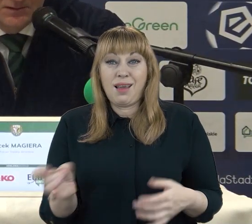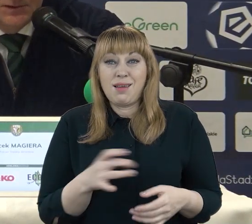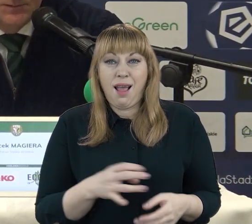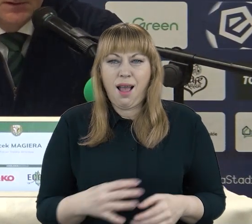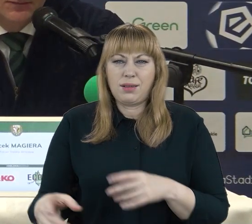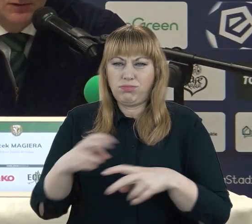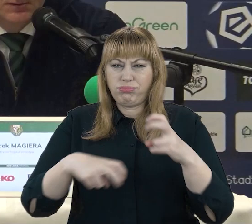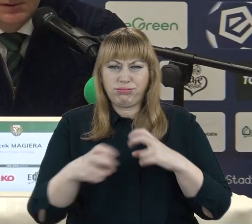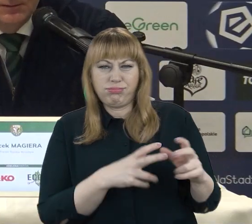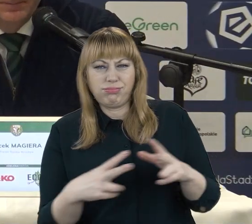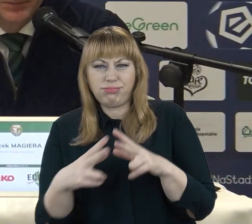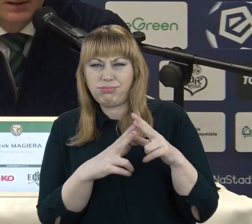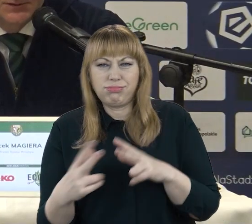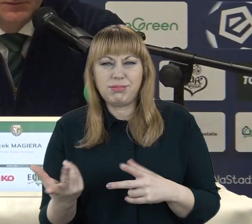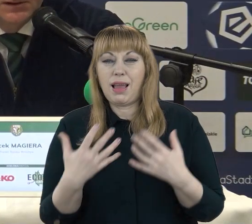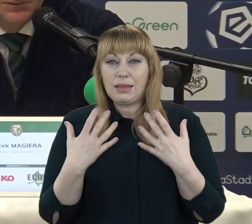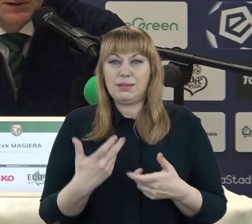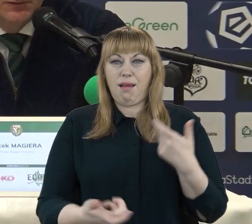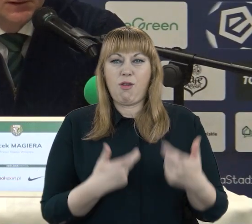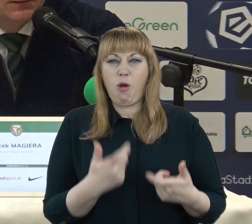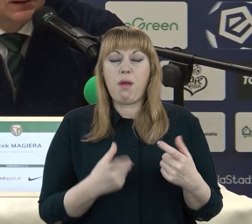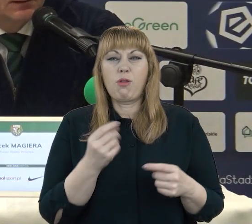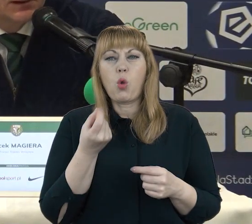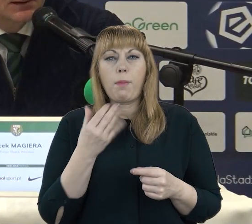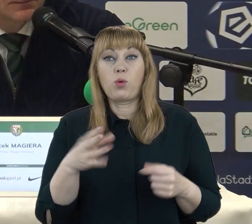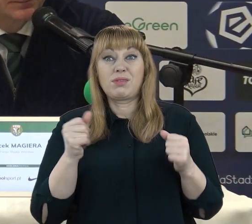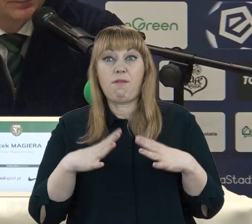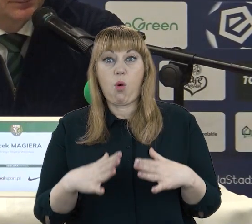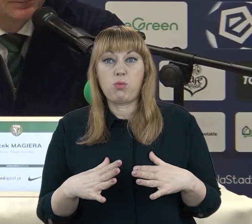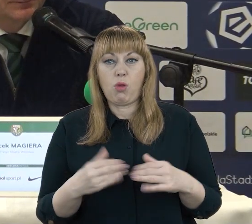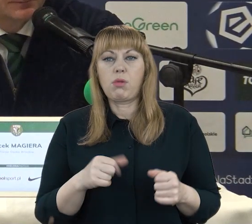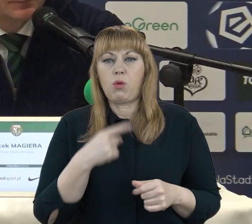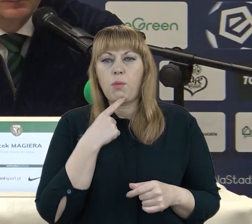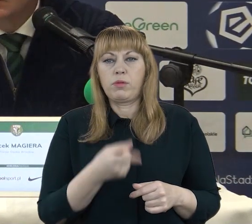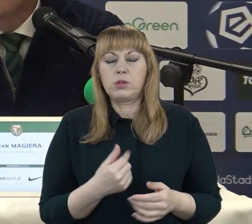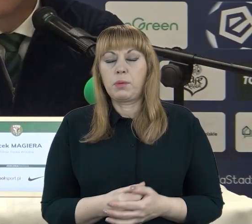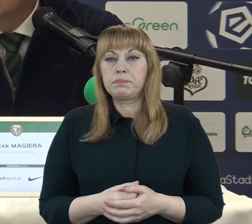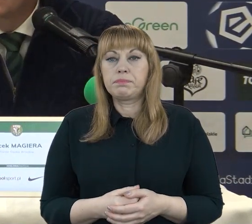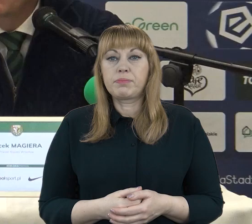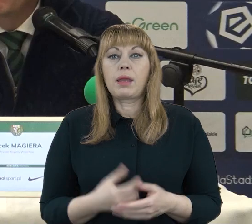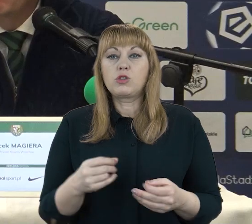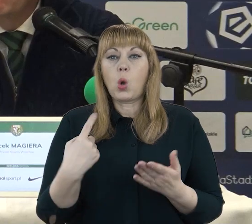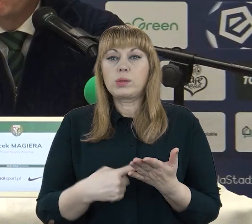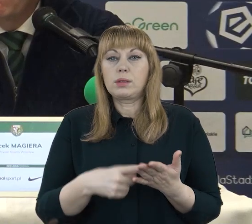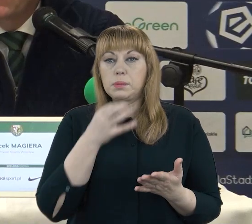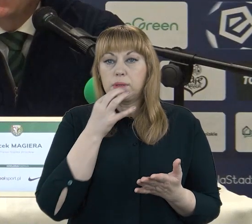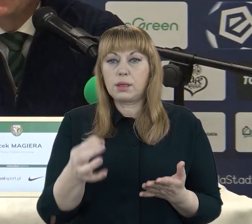robiliśmy to za wolno i to też powiedzieliśmy sobie w przerwie szatnie. Dobrze, to proszę, ostatnie pytanie. Na to już głos jak